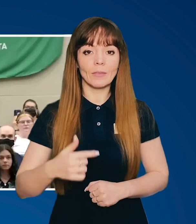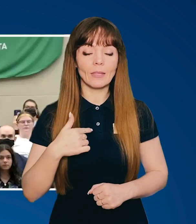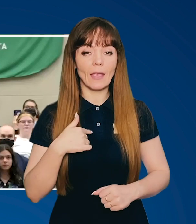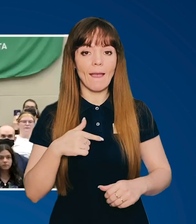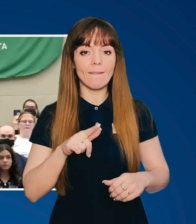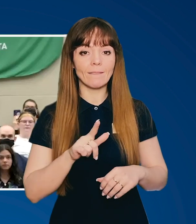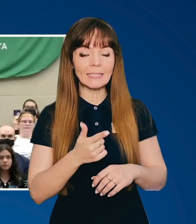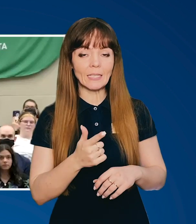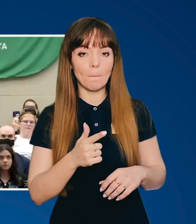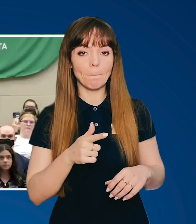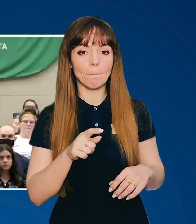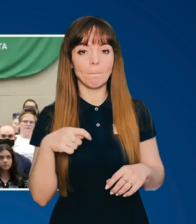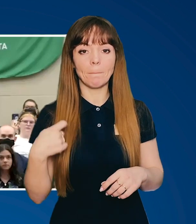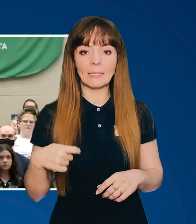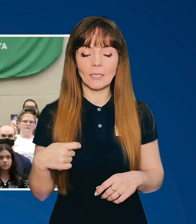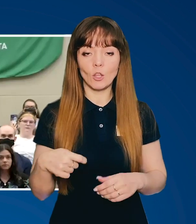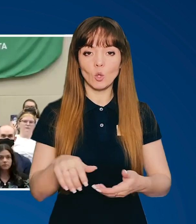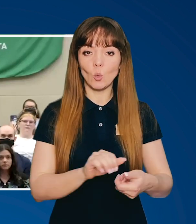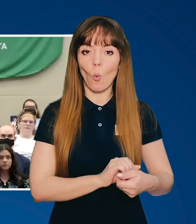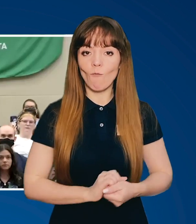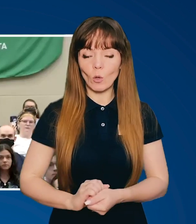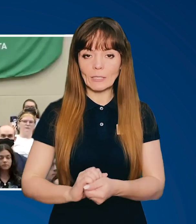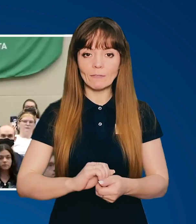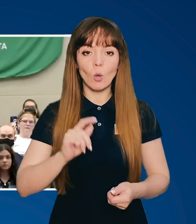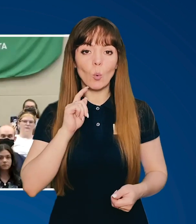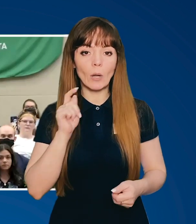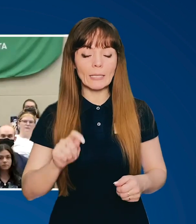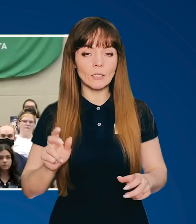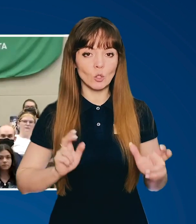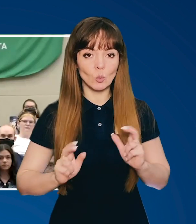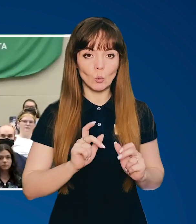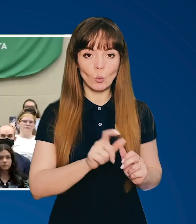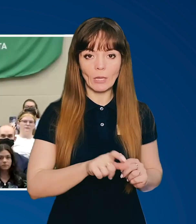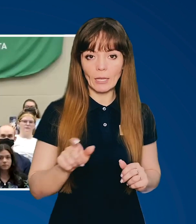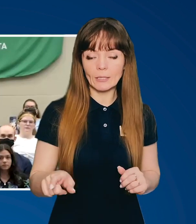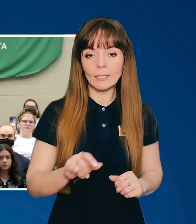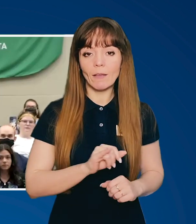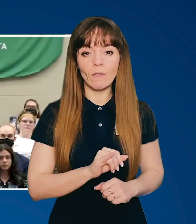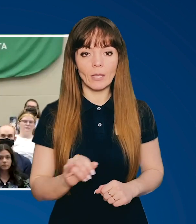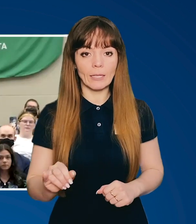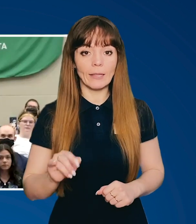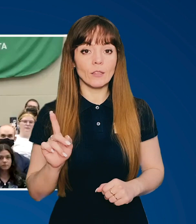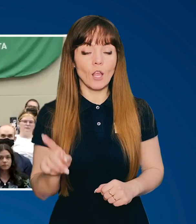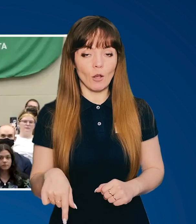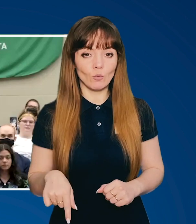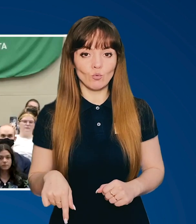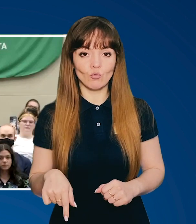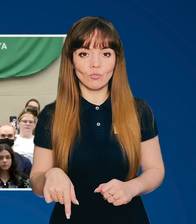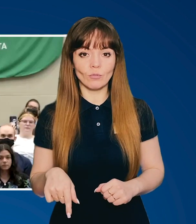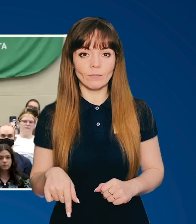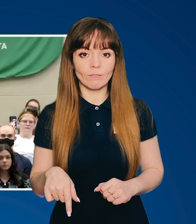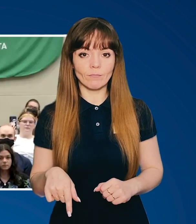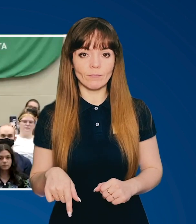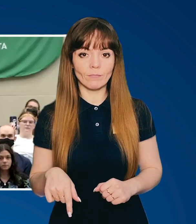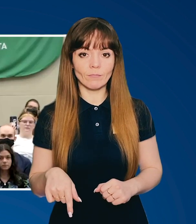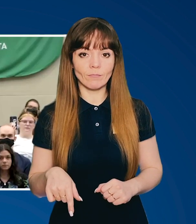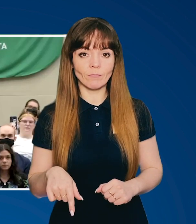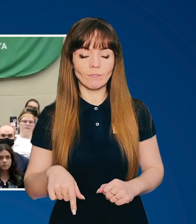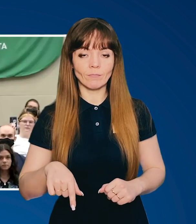Я віце-президент Товариства українських студентів і також VP